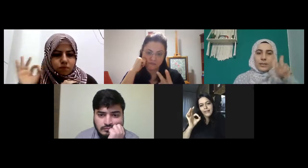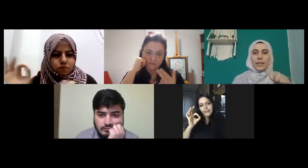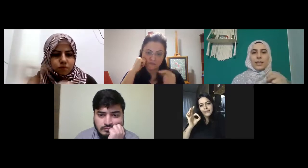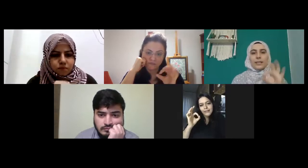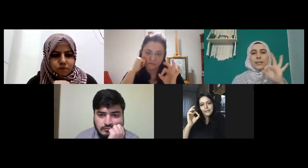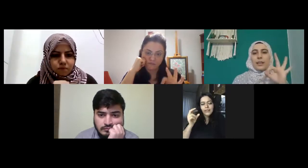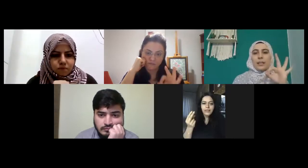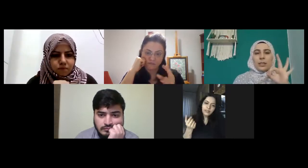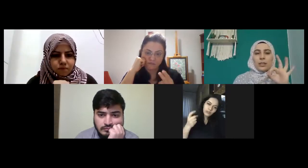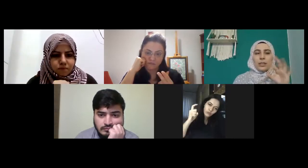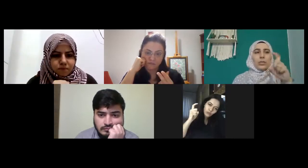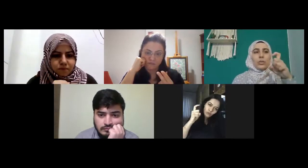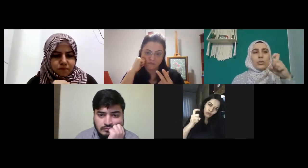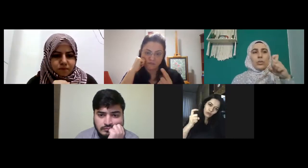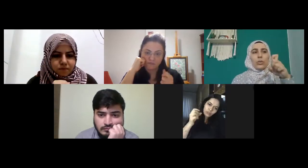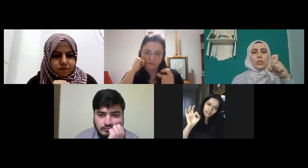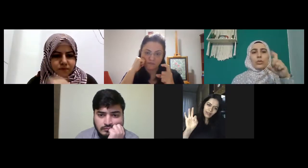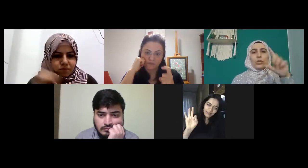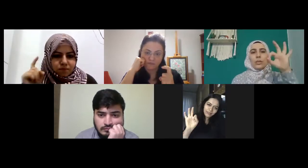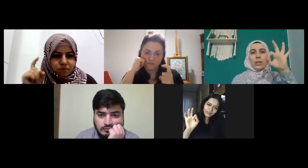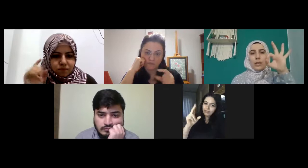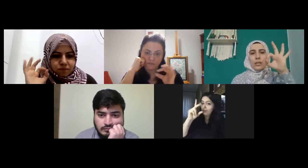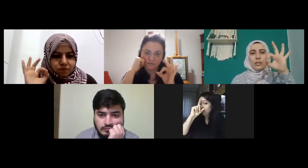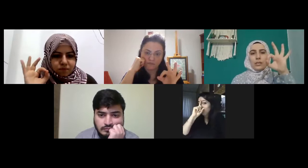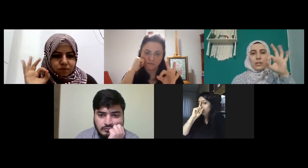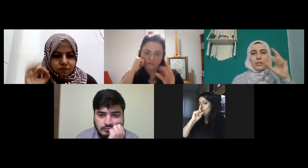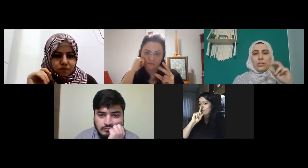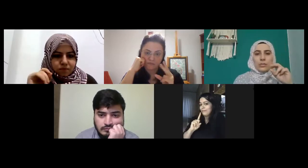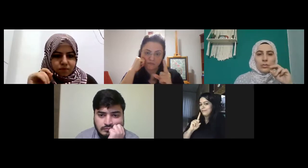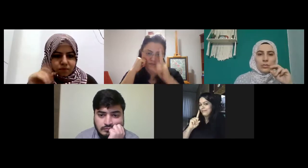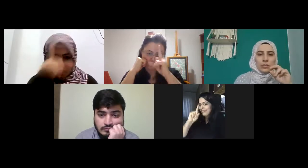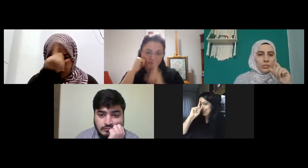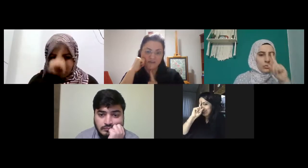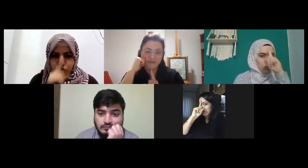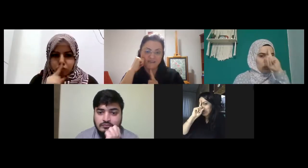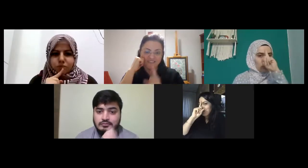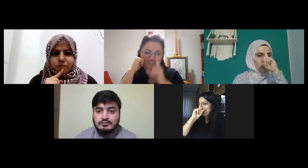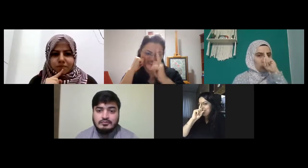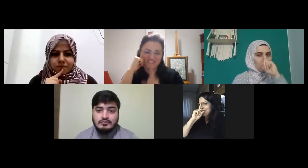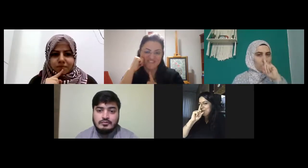doksan yüz yüz şöyle yüz